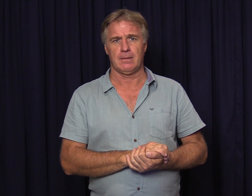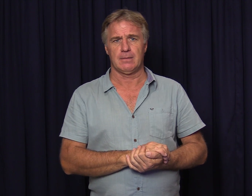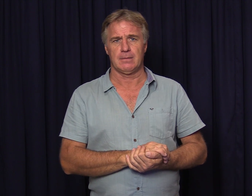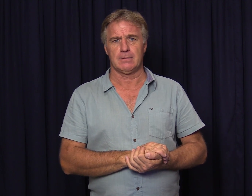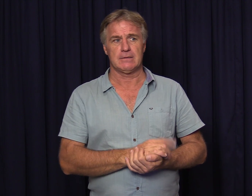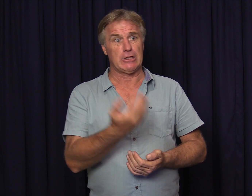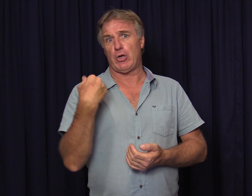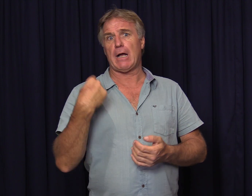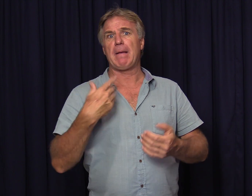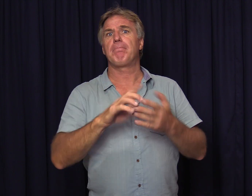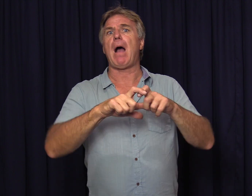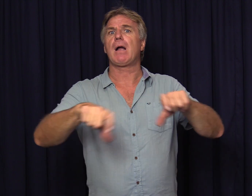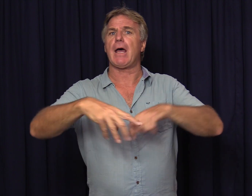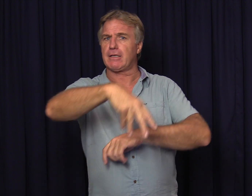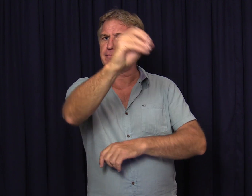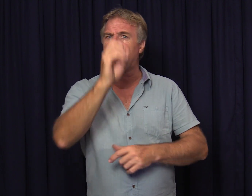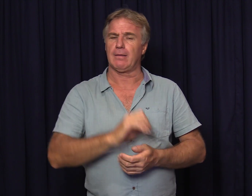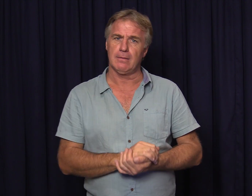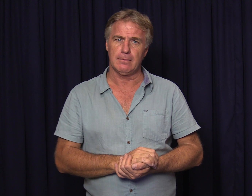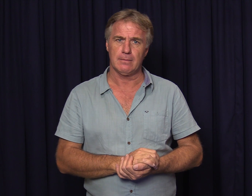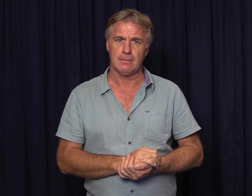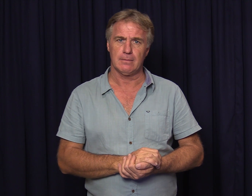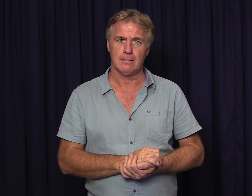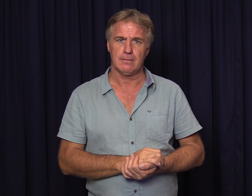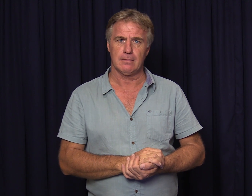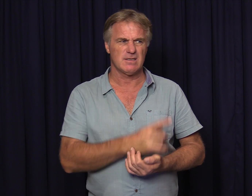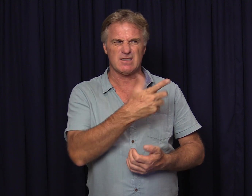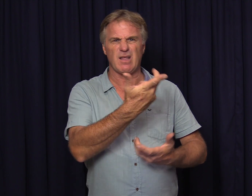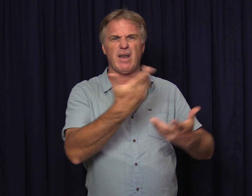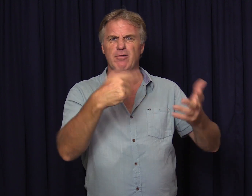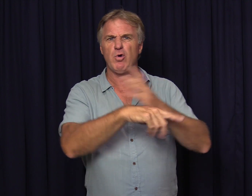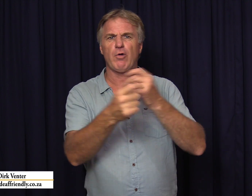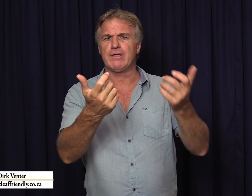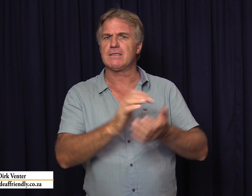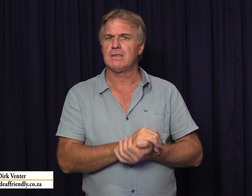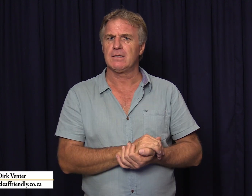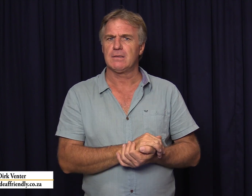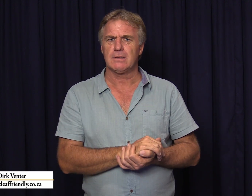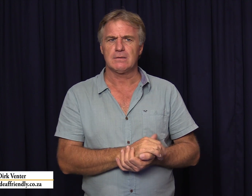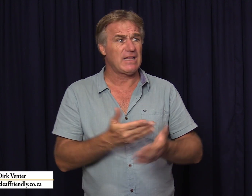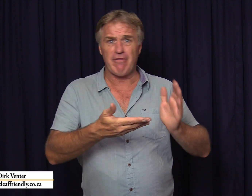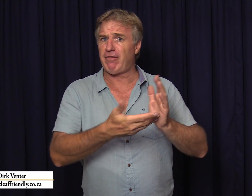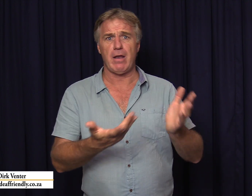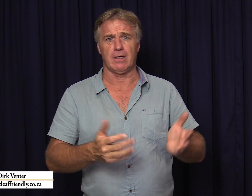sy het nou die dag my bankkaart gevat en sy daar verloor of iets sy het nie gevra nie